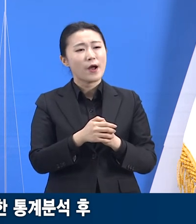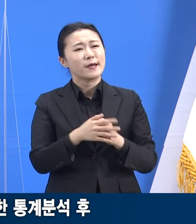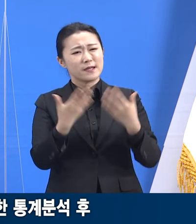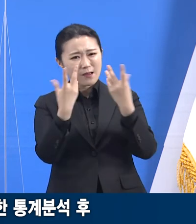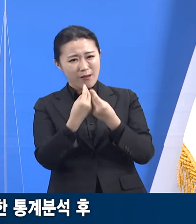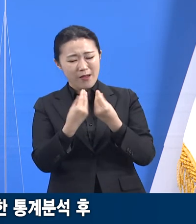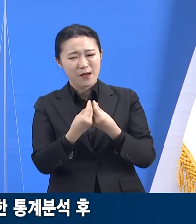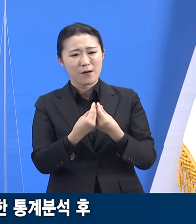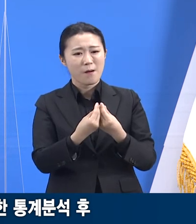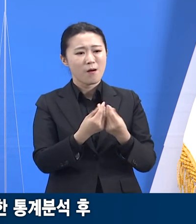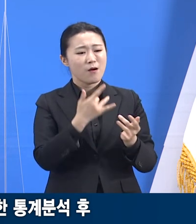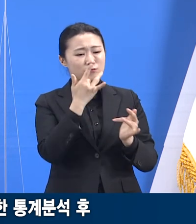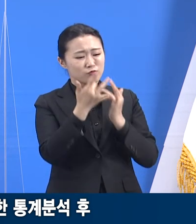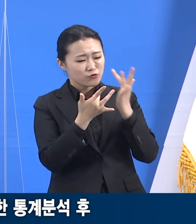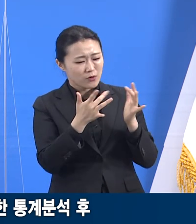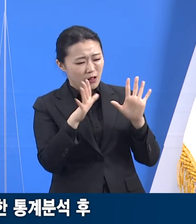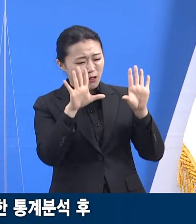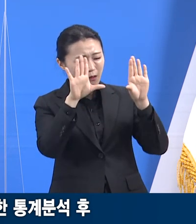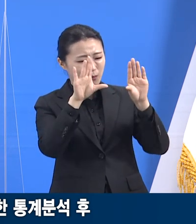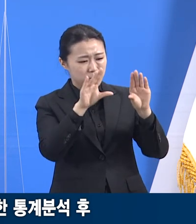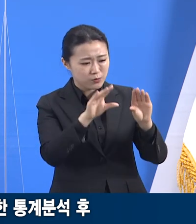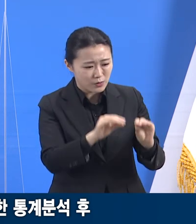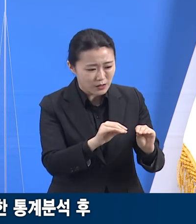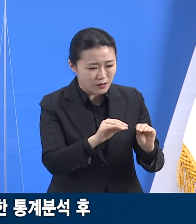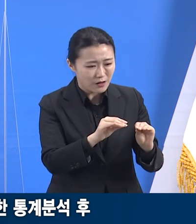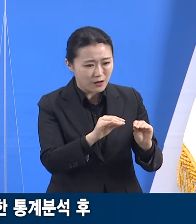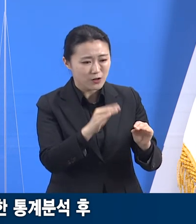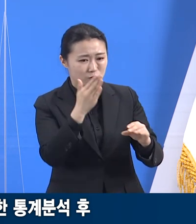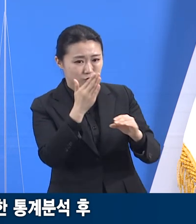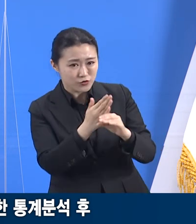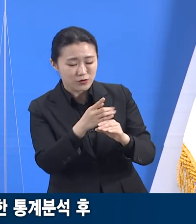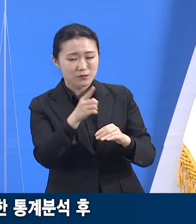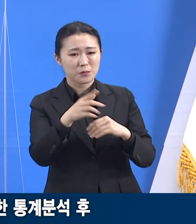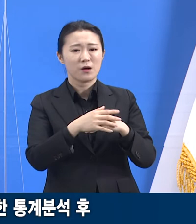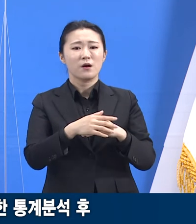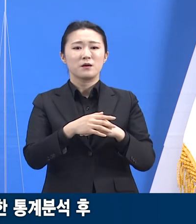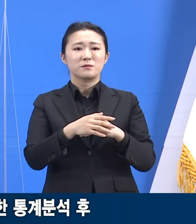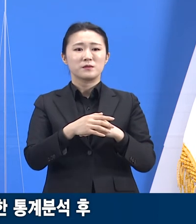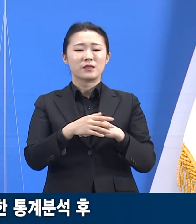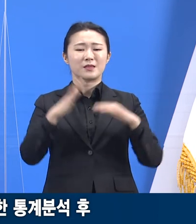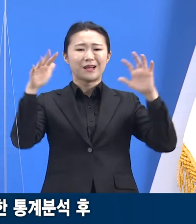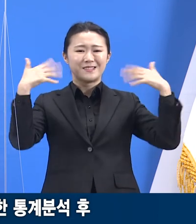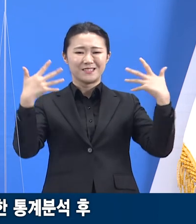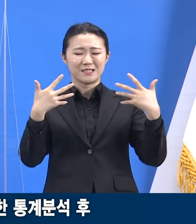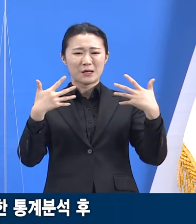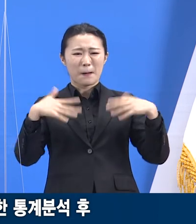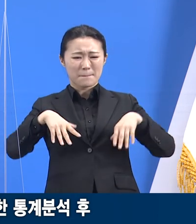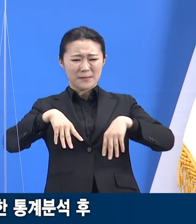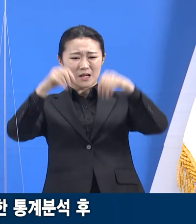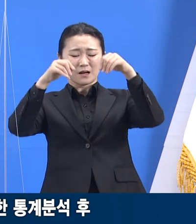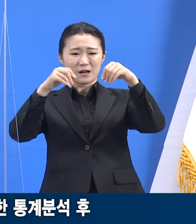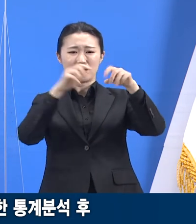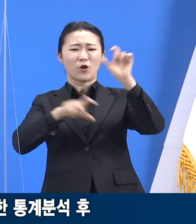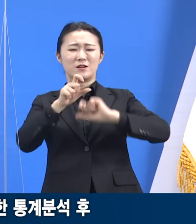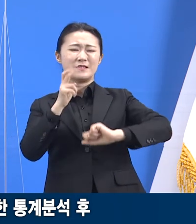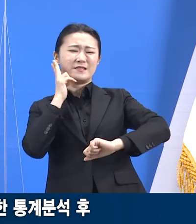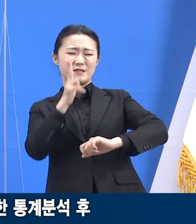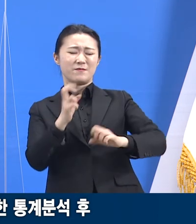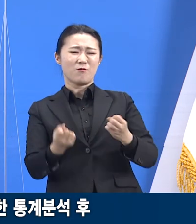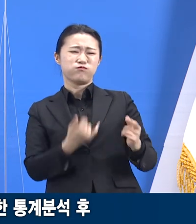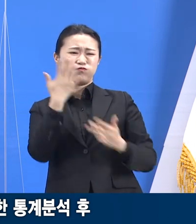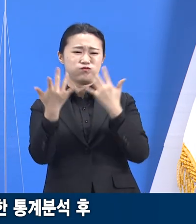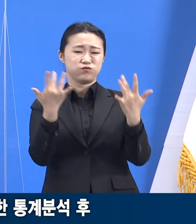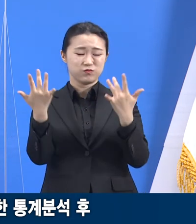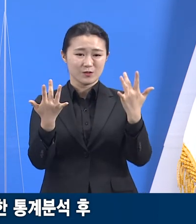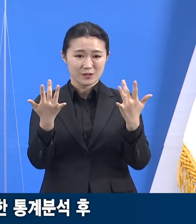타오르는 것 같은 일입니다. 그렇다면 이 불길은 비슷한 위험요인을 가진 다른 지역으로